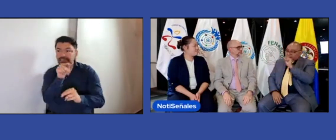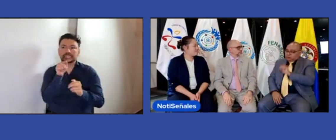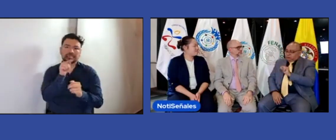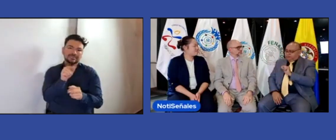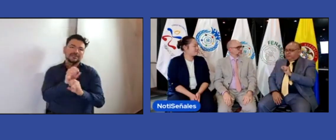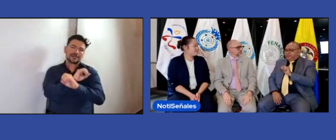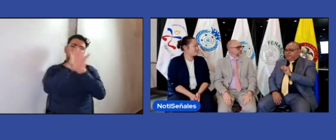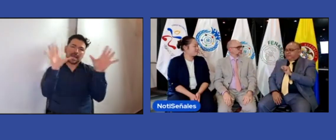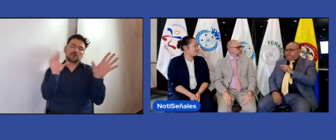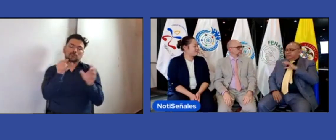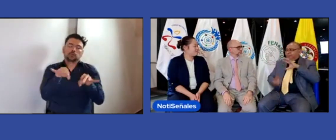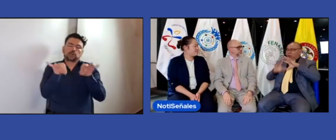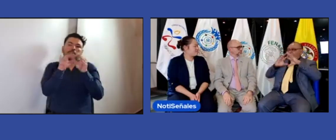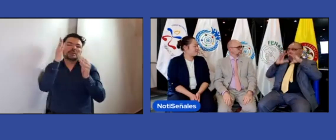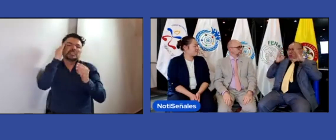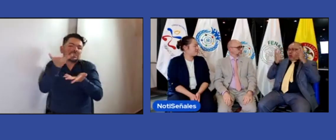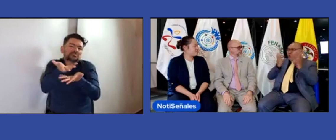respuesta quiero hacer otra pregunta